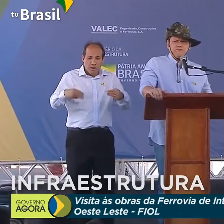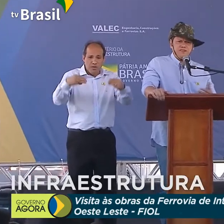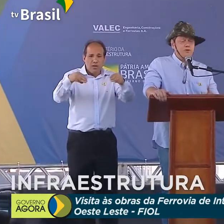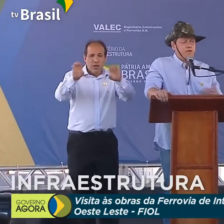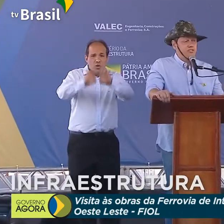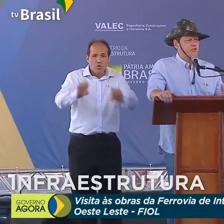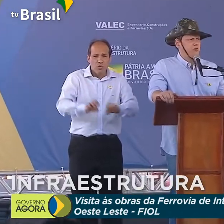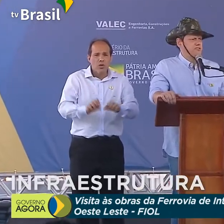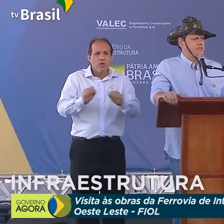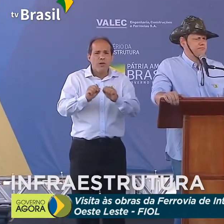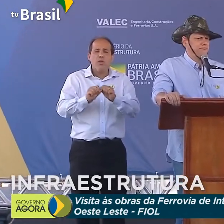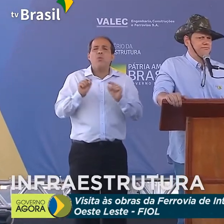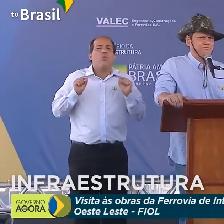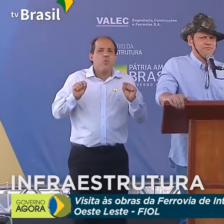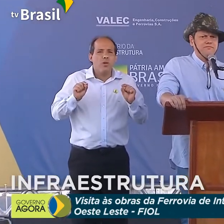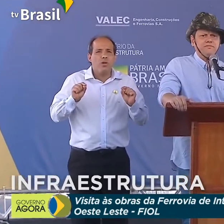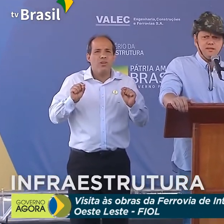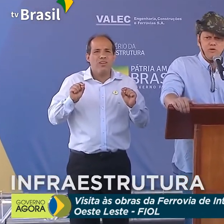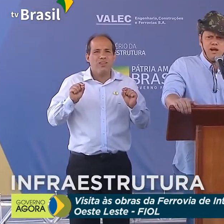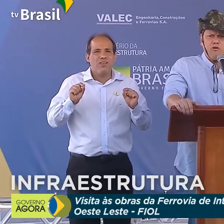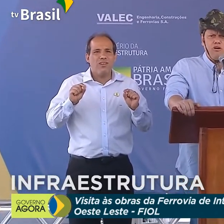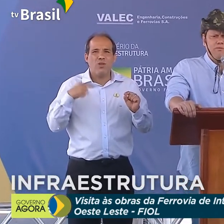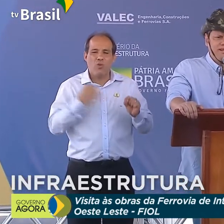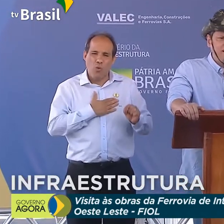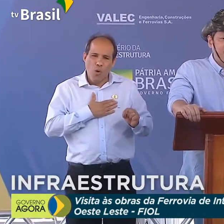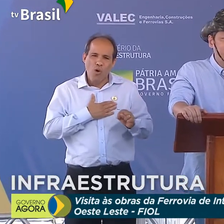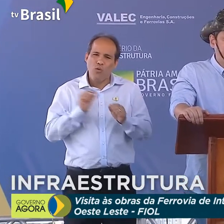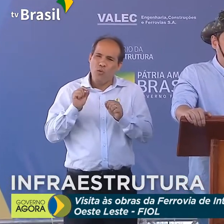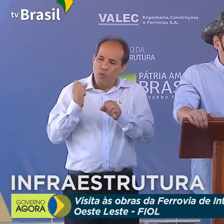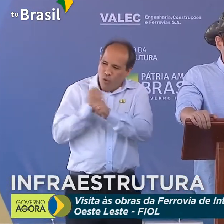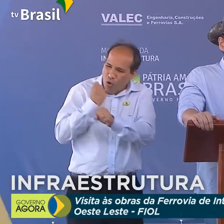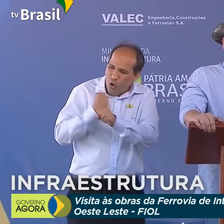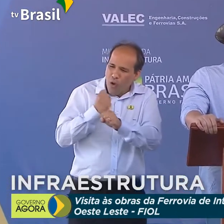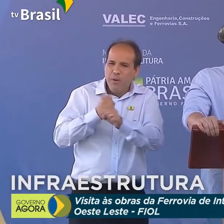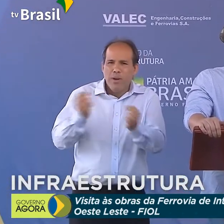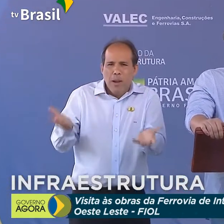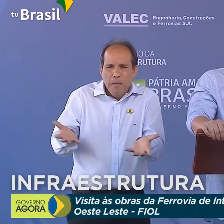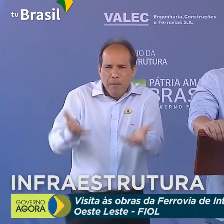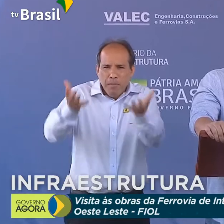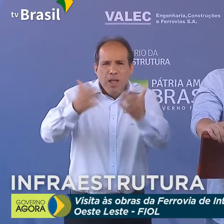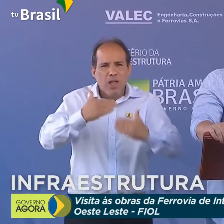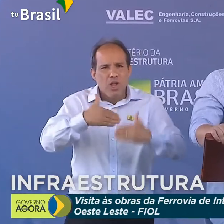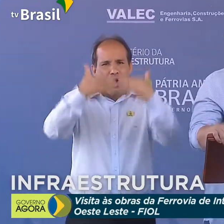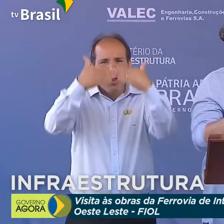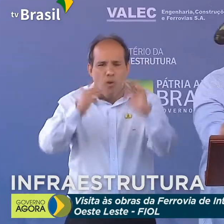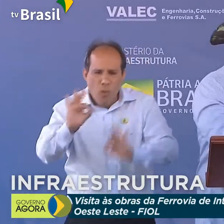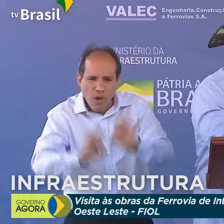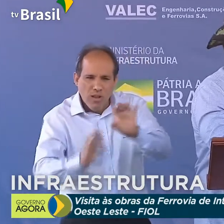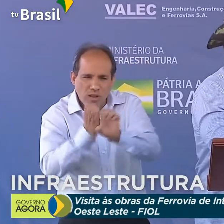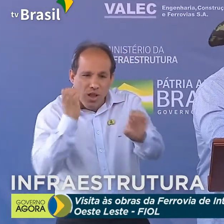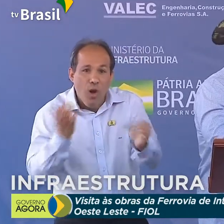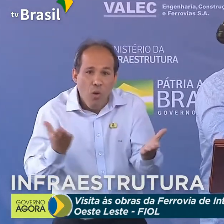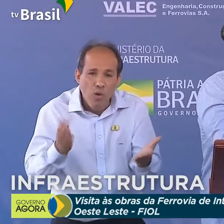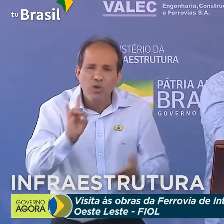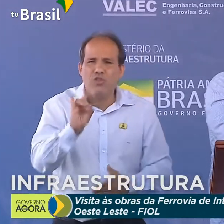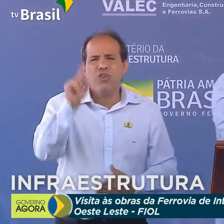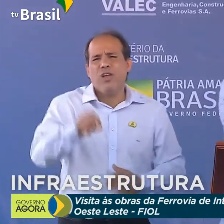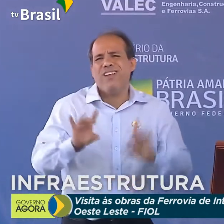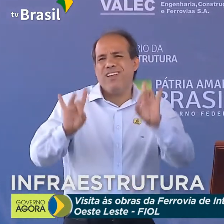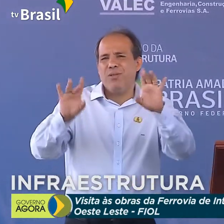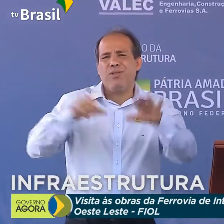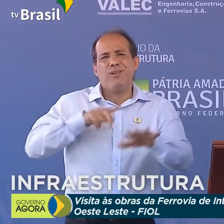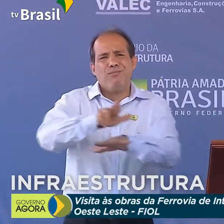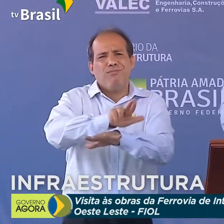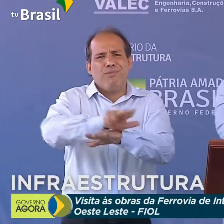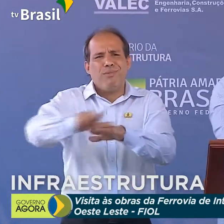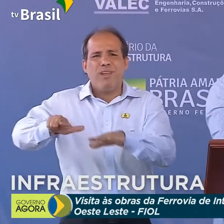de fazer o que a gente gosta, que é tocar a obra, que é levar ao desenvolvimento, que é fazer engenharia. Então, hoje é um dia especial por